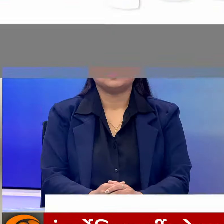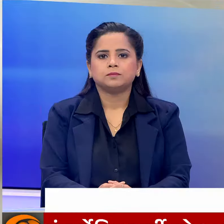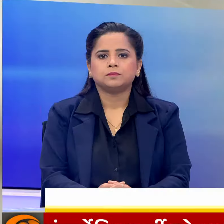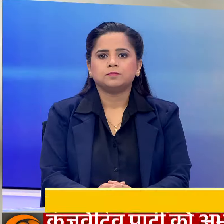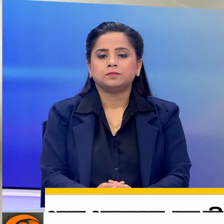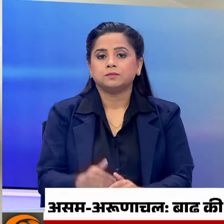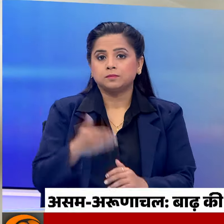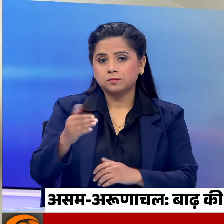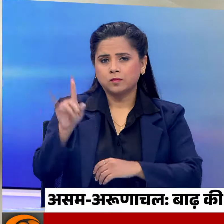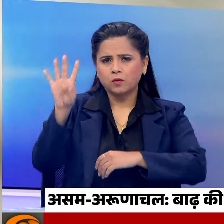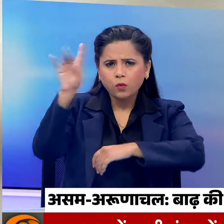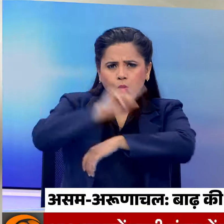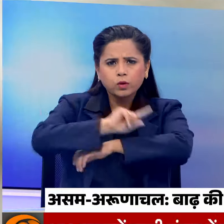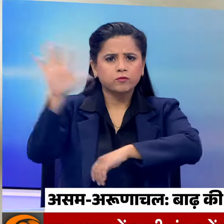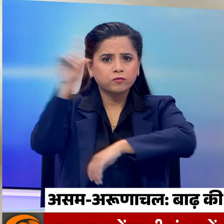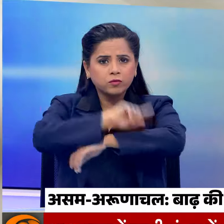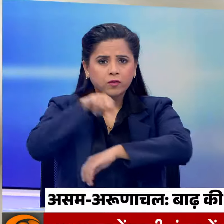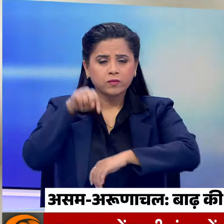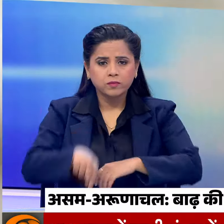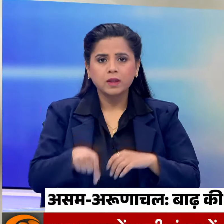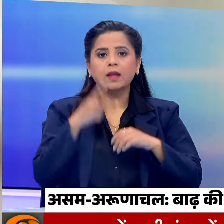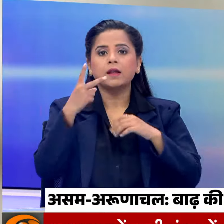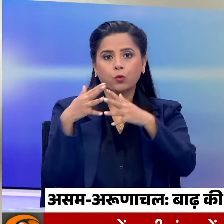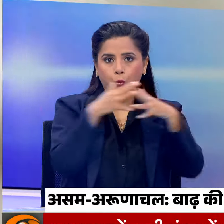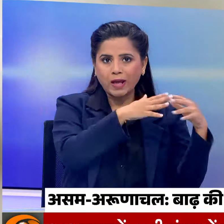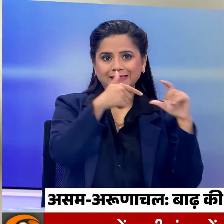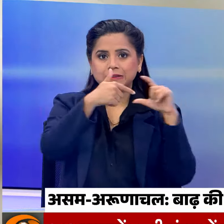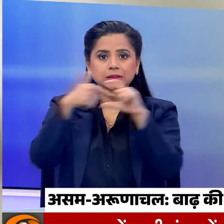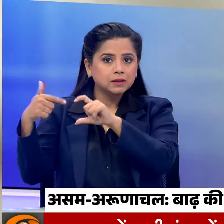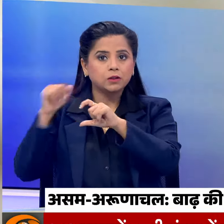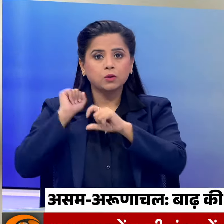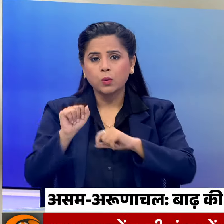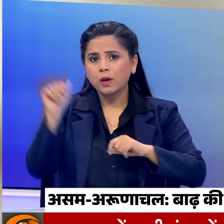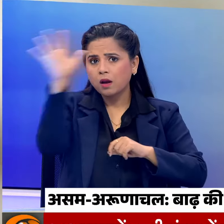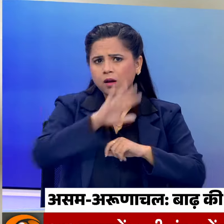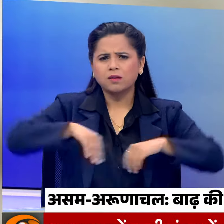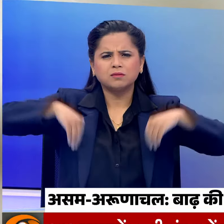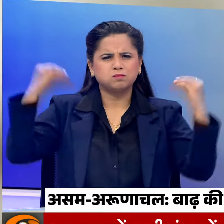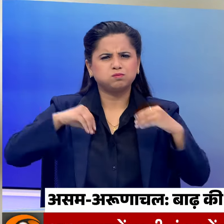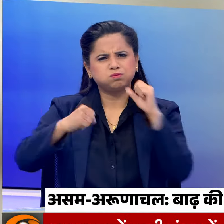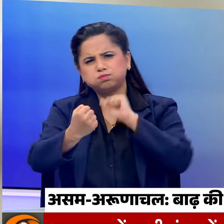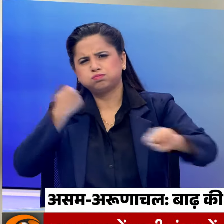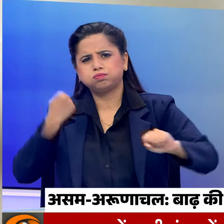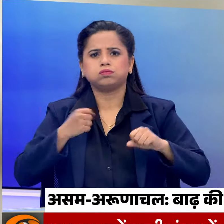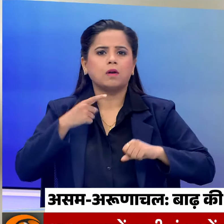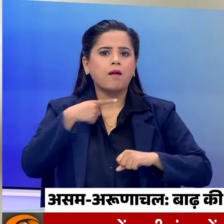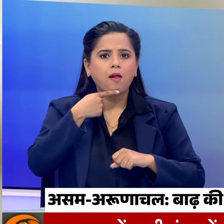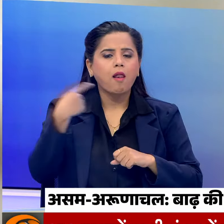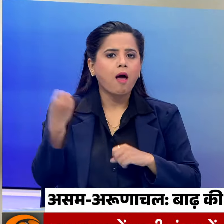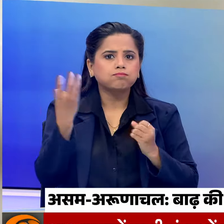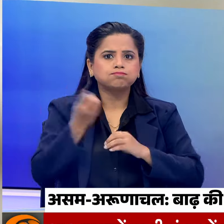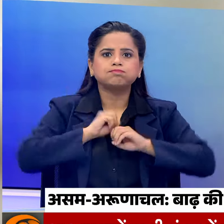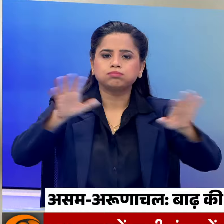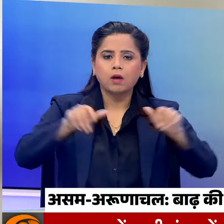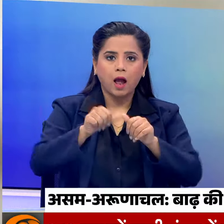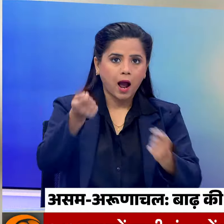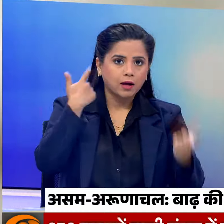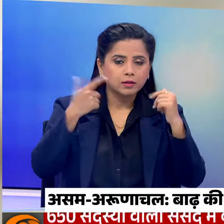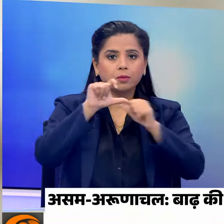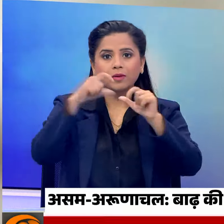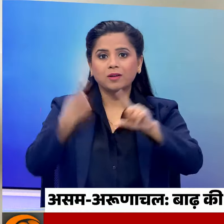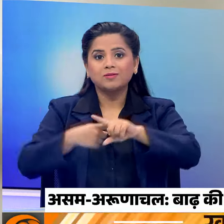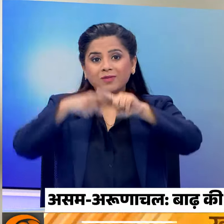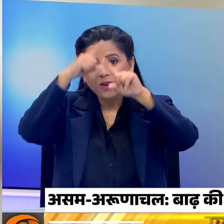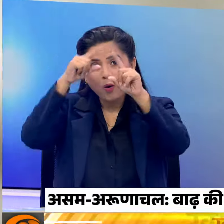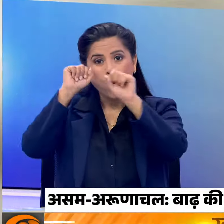अगले च्वार से पांच दिन के लिए पश्चिम और पूर्वोतर भारत में भारी बारिश का रेड इलट असम और अरुनाचल प्रदेश में